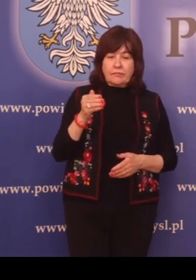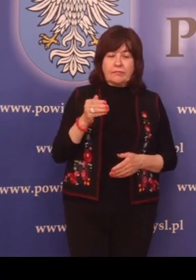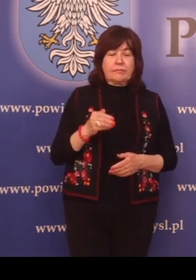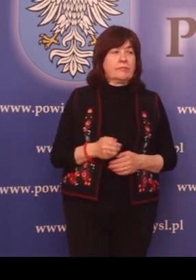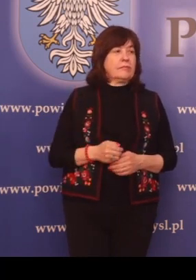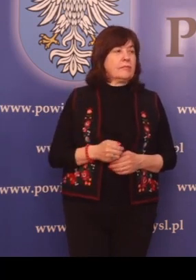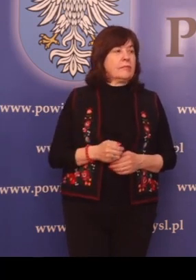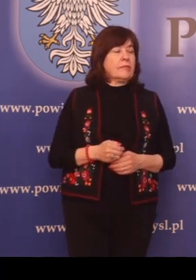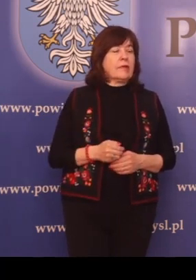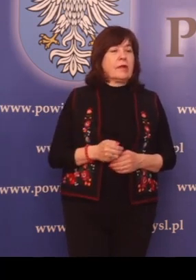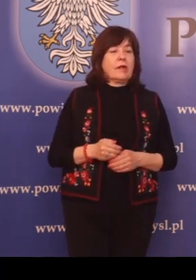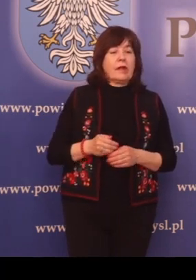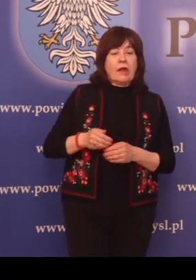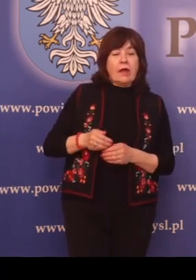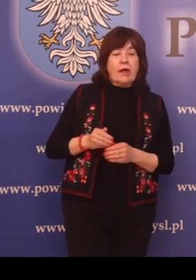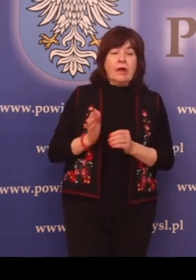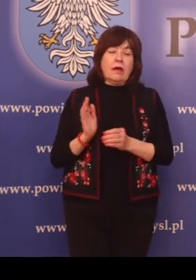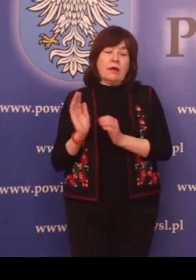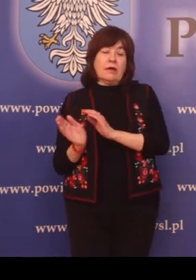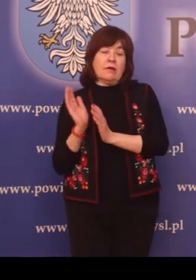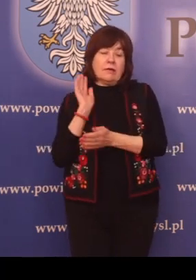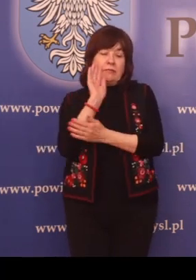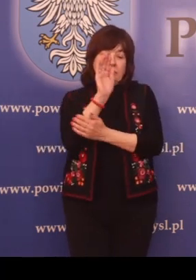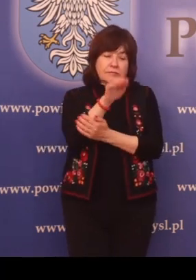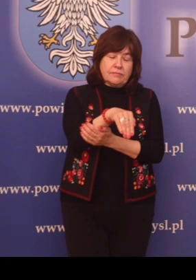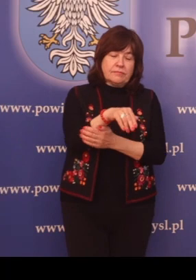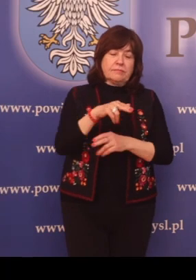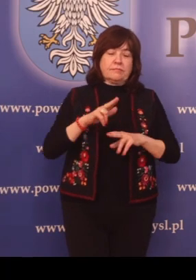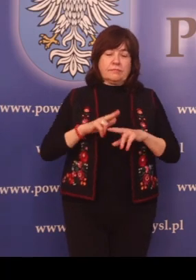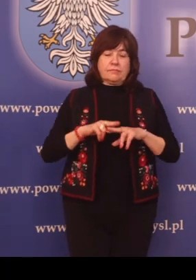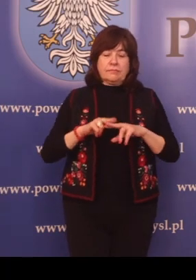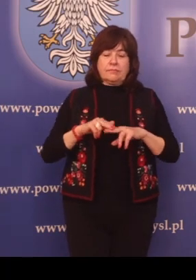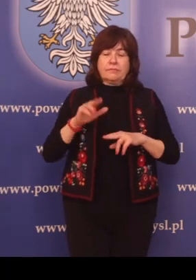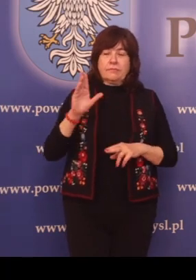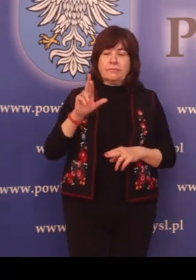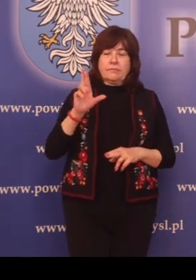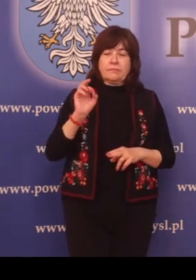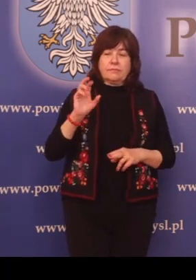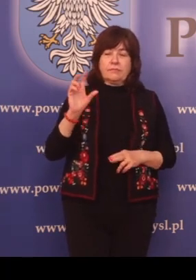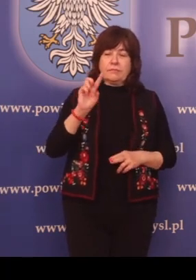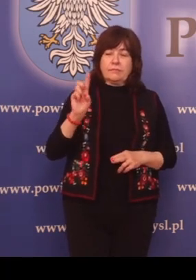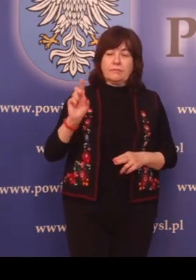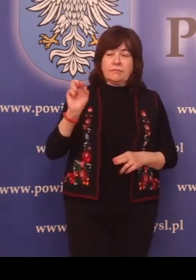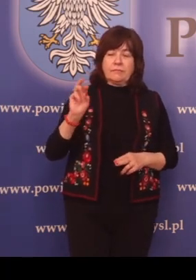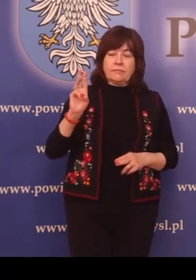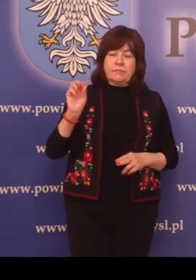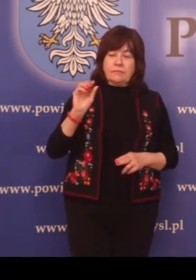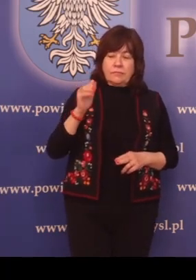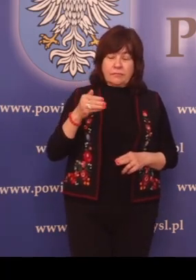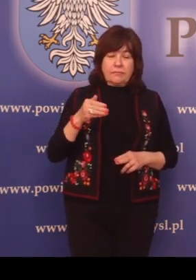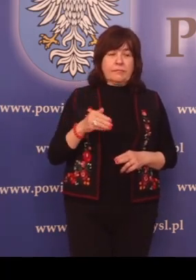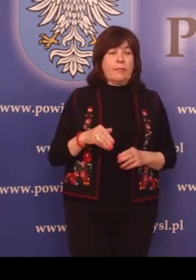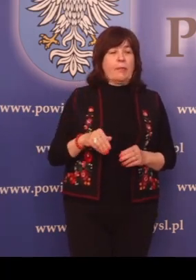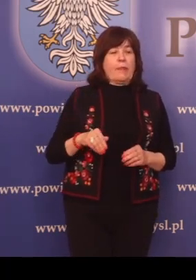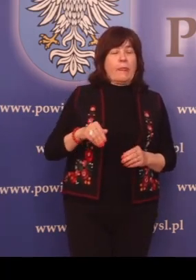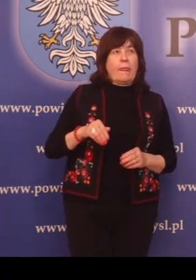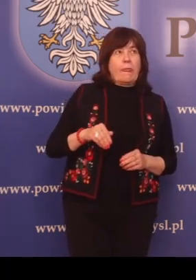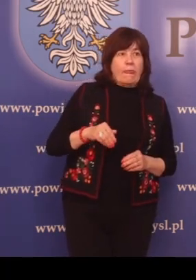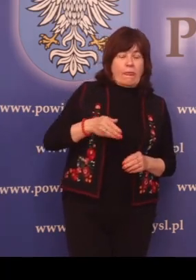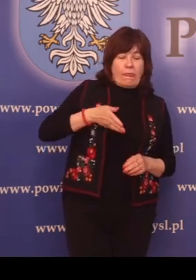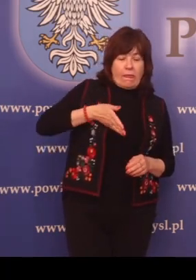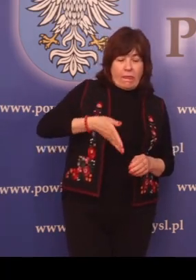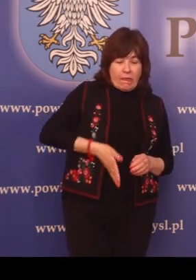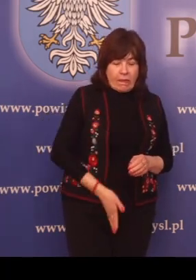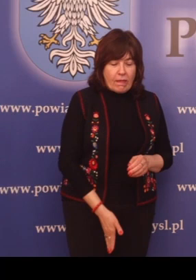od zachodu z Rzeszowskim i Brzozowskim, zaś od południa